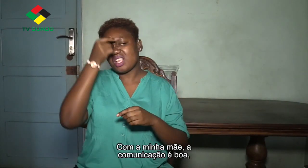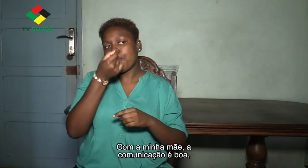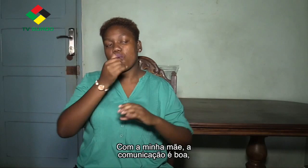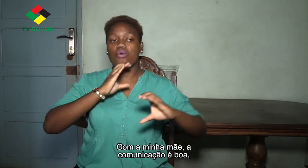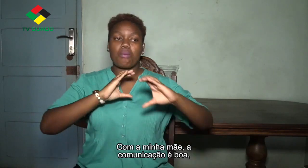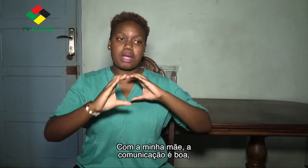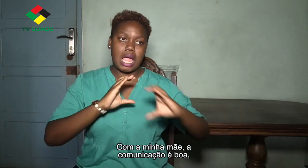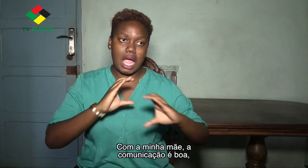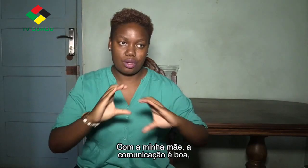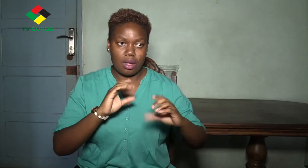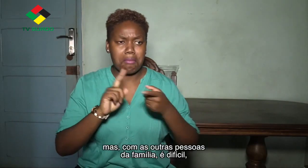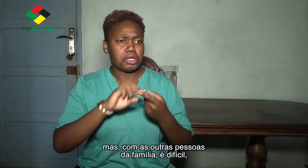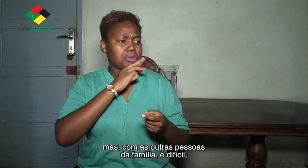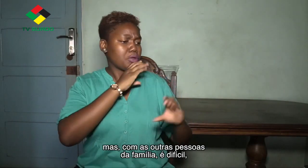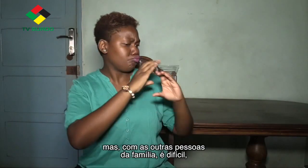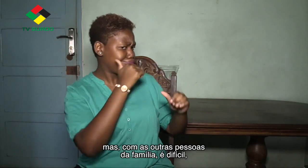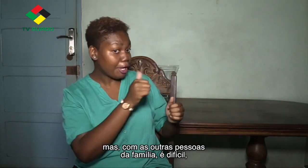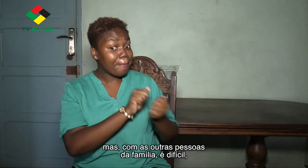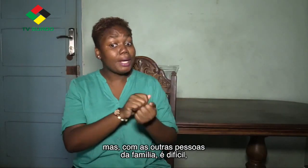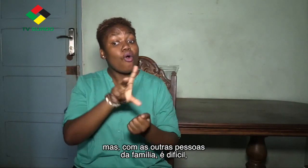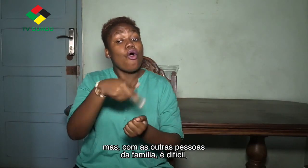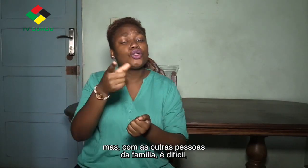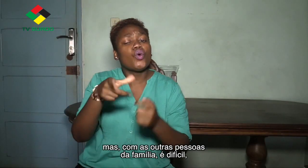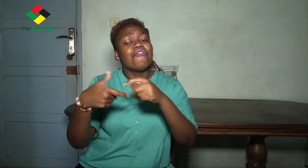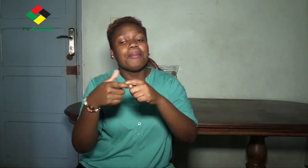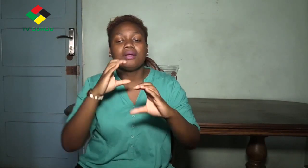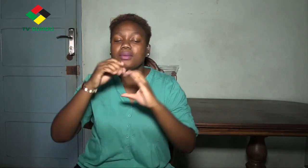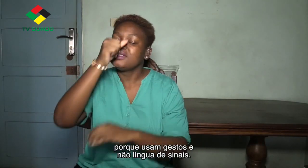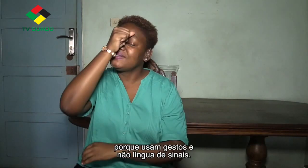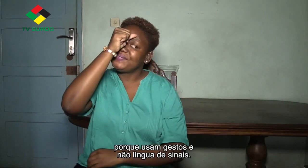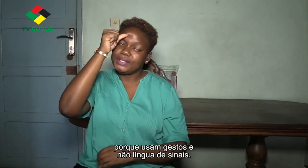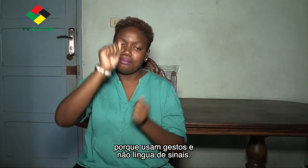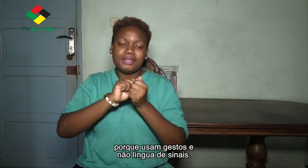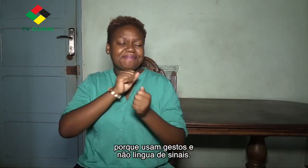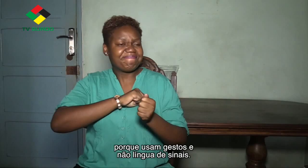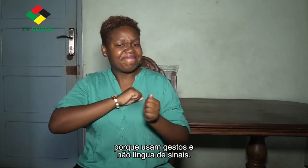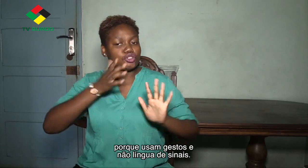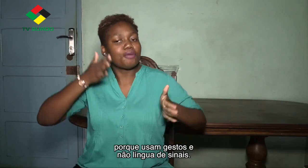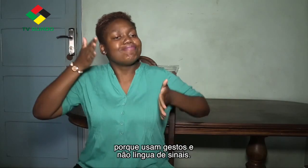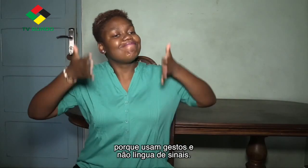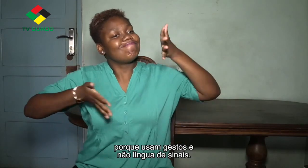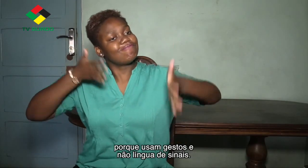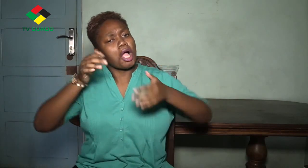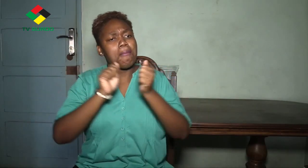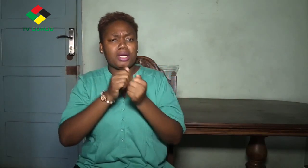a comunicação é boa. Mas com as outras pessoas da família é difícil. Porque usam gestos e não língua de sinais.